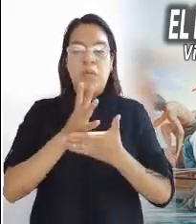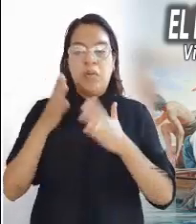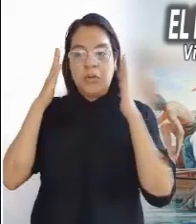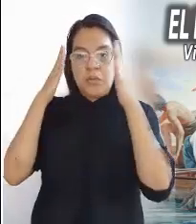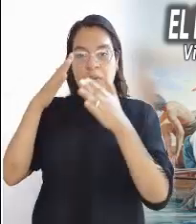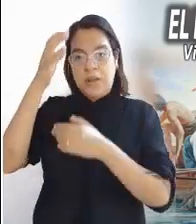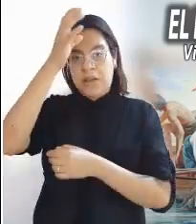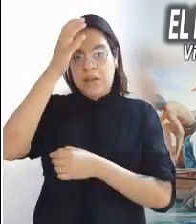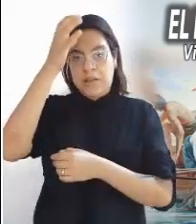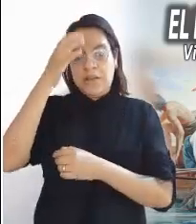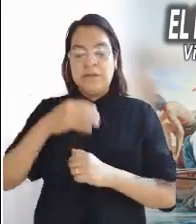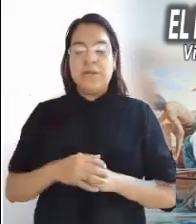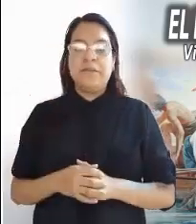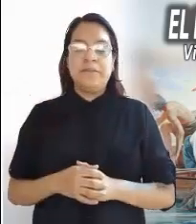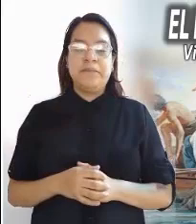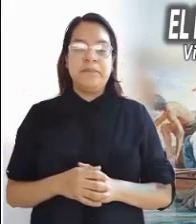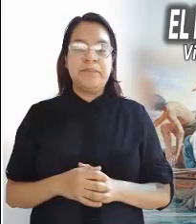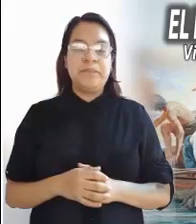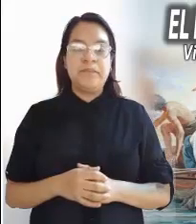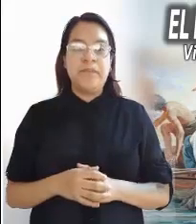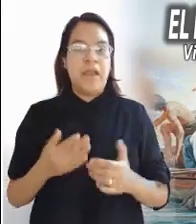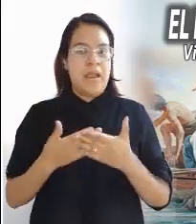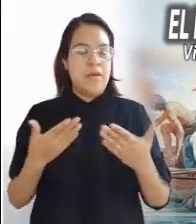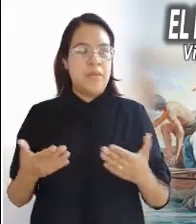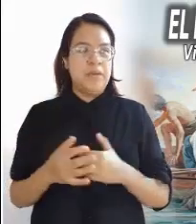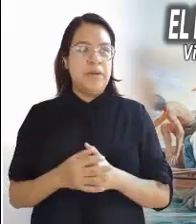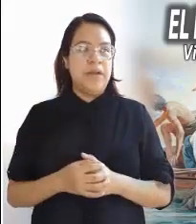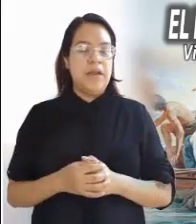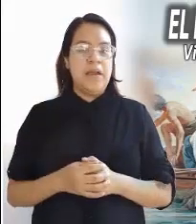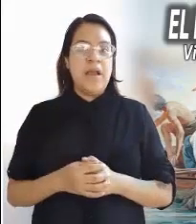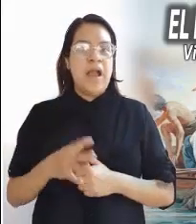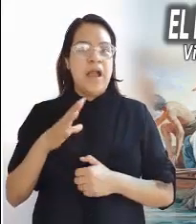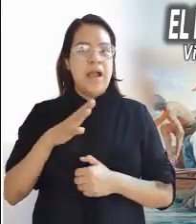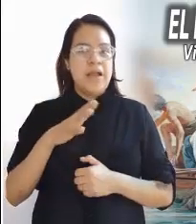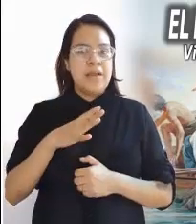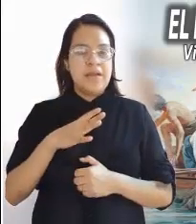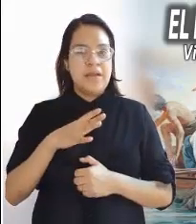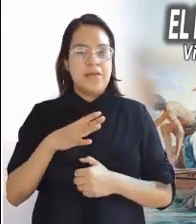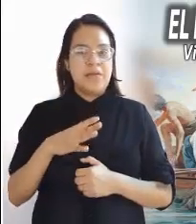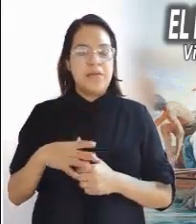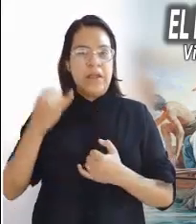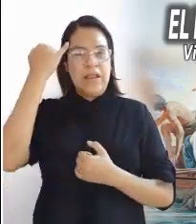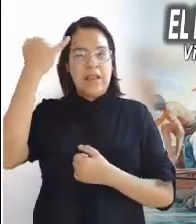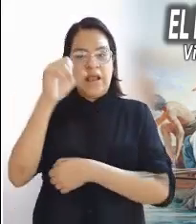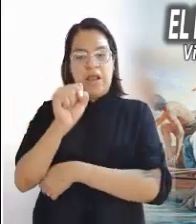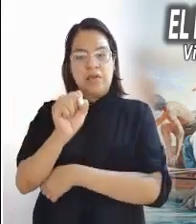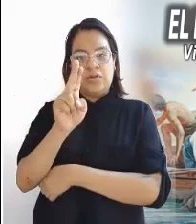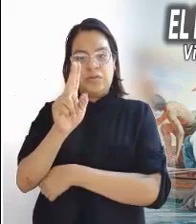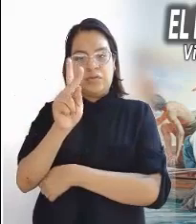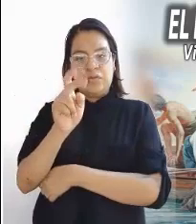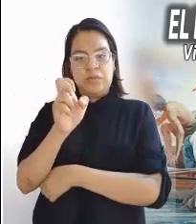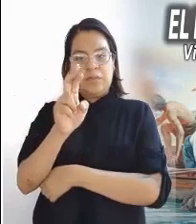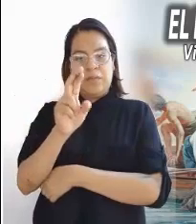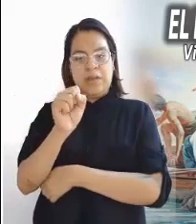y se ha refugiado solamente en sus avances científicos, de repente presente muestras evidentes de